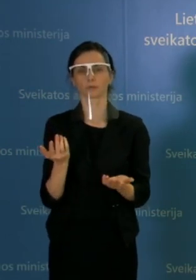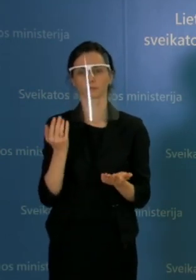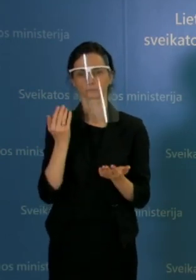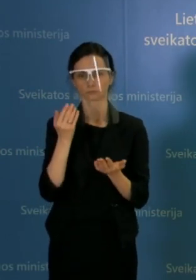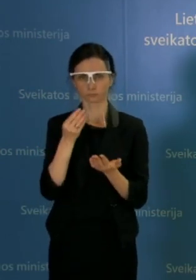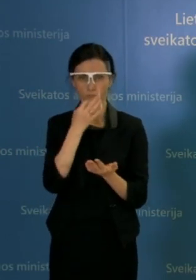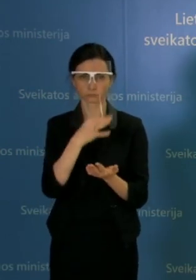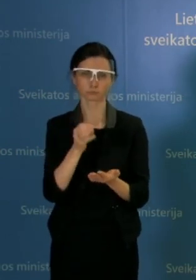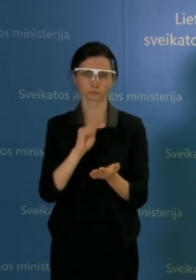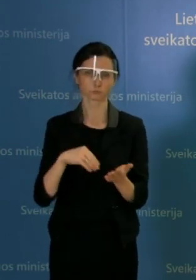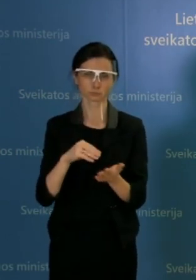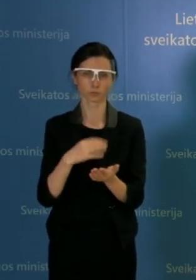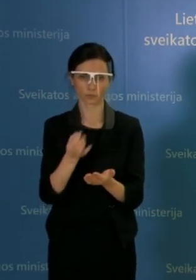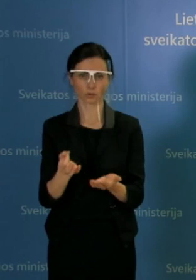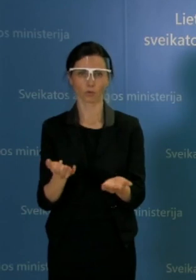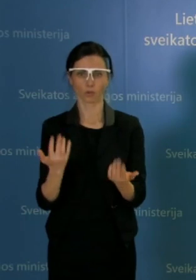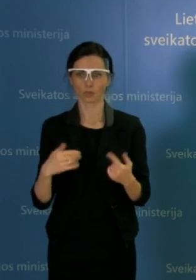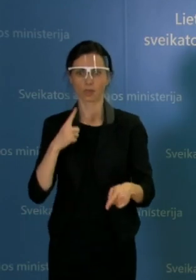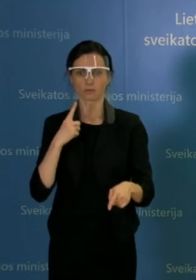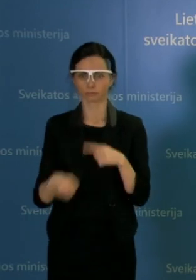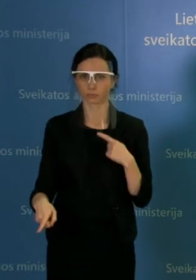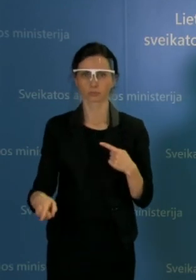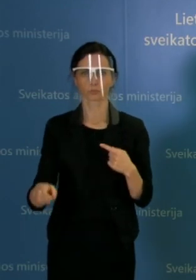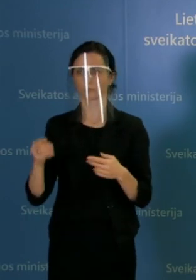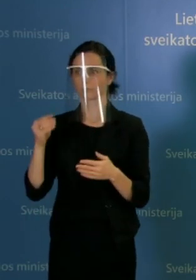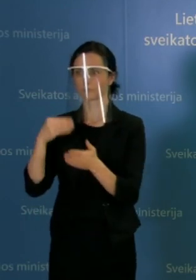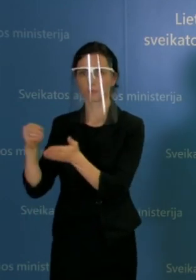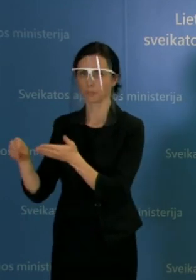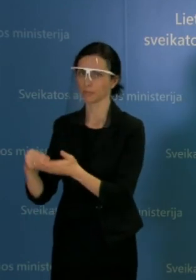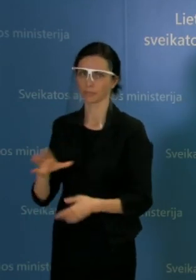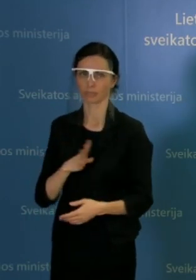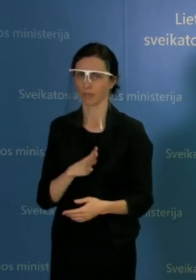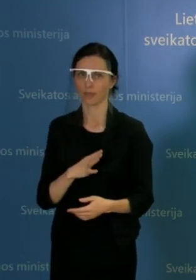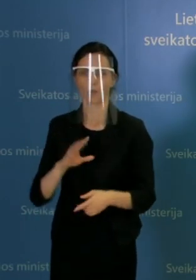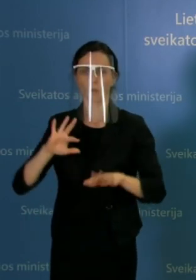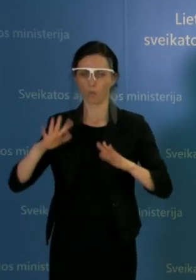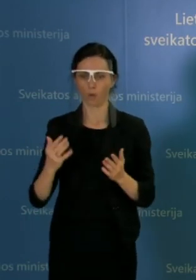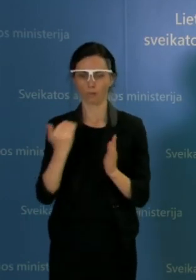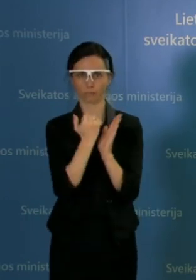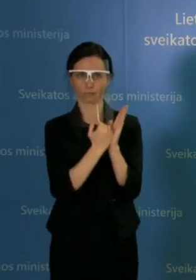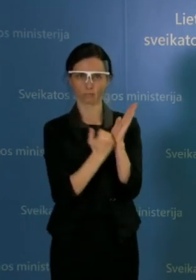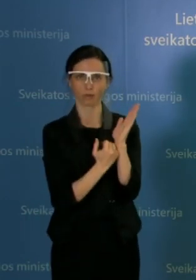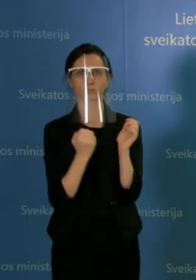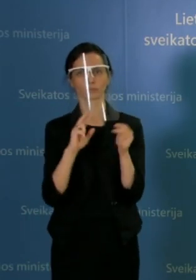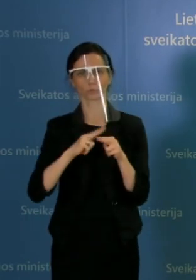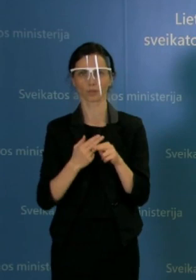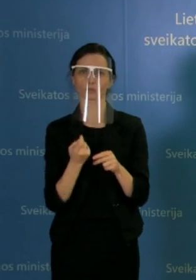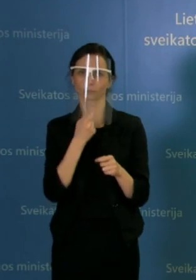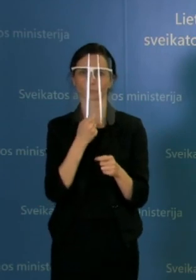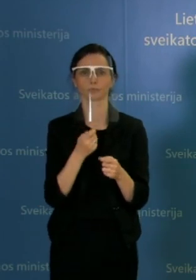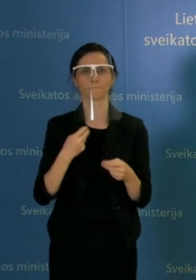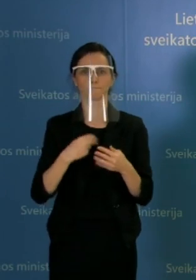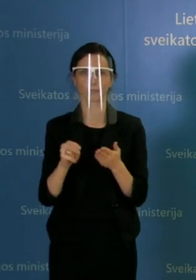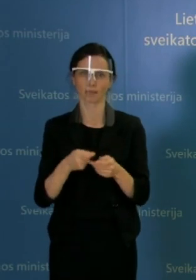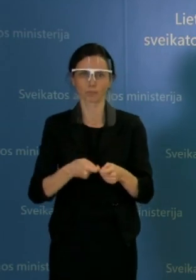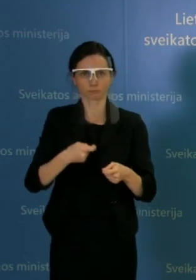nesiruošia leisti pirkti greitai. Viską turėsim pirkti pagal procedūras. Tai užtruks pirkimai. Tai